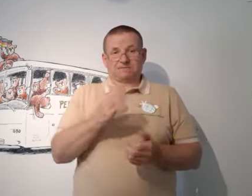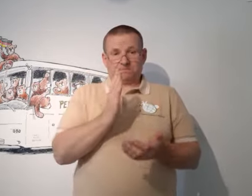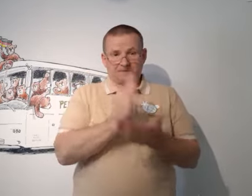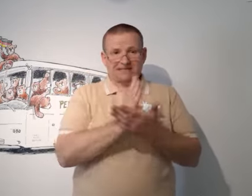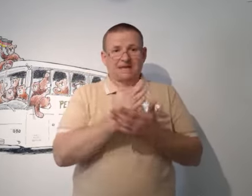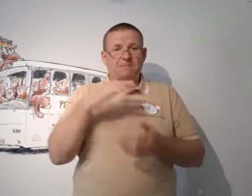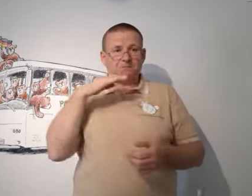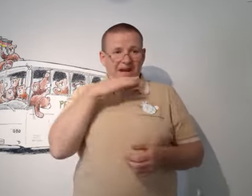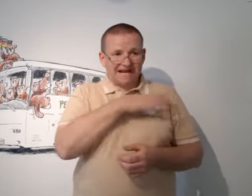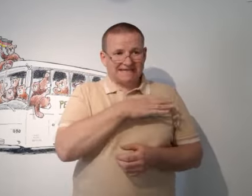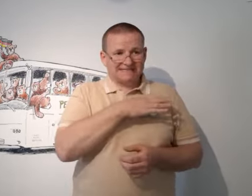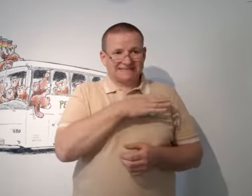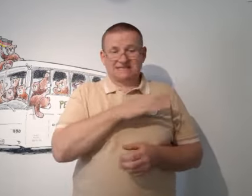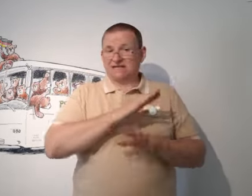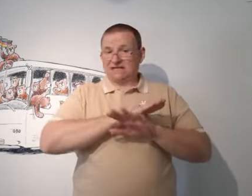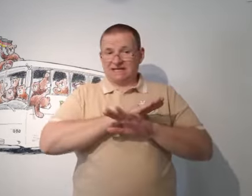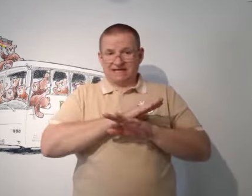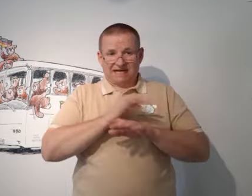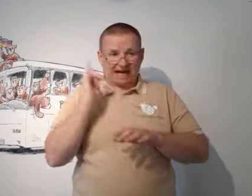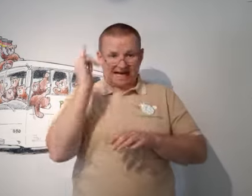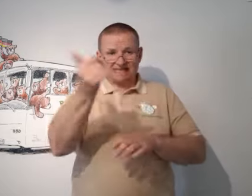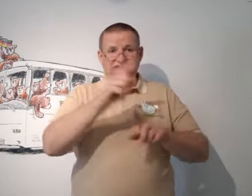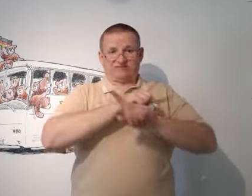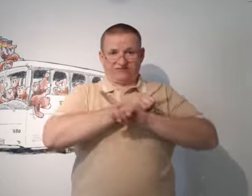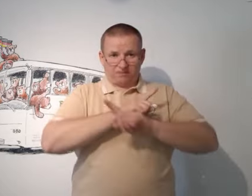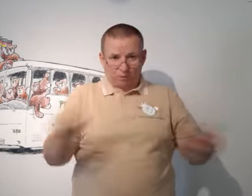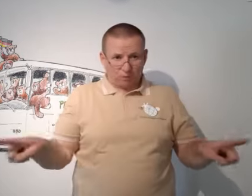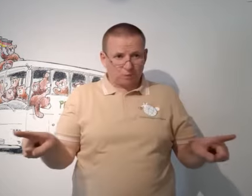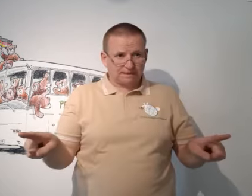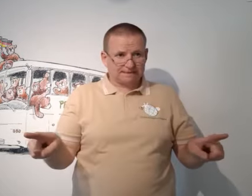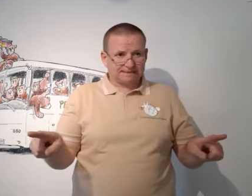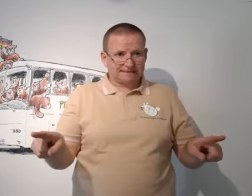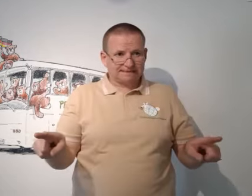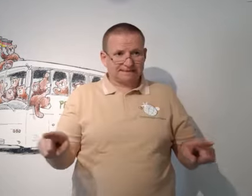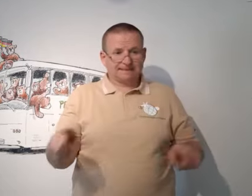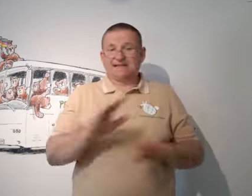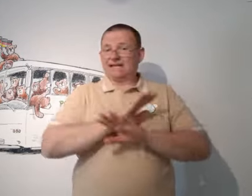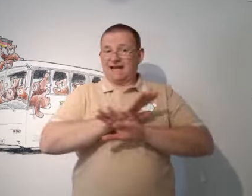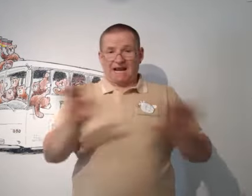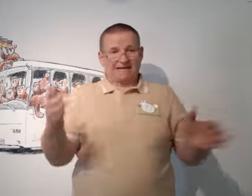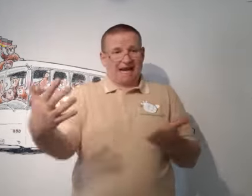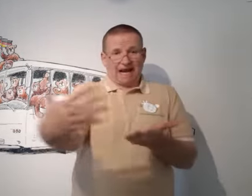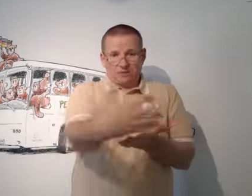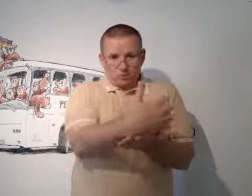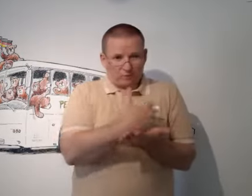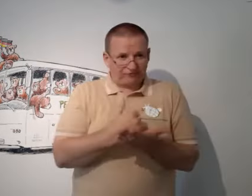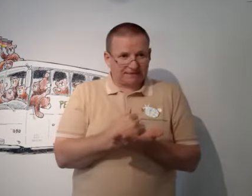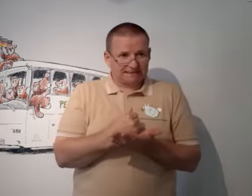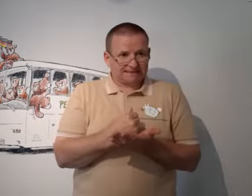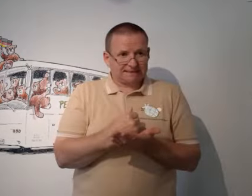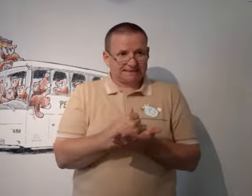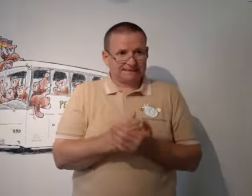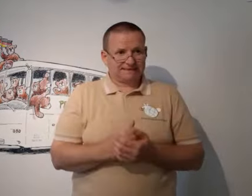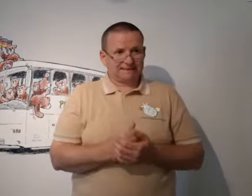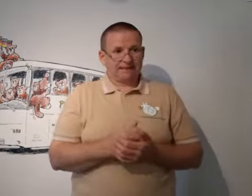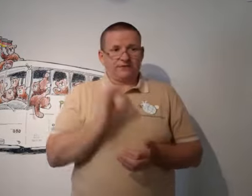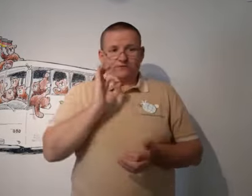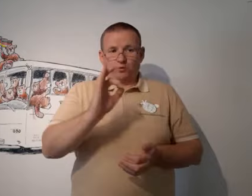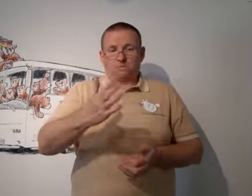Seit Mitte März besteht ja das Reiseverbot. Ich habe keine Einkünfte mehr